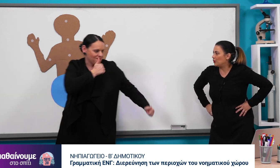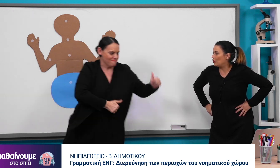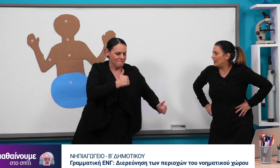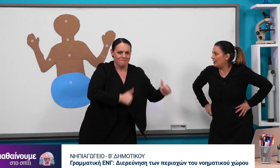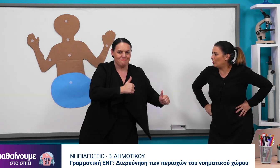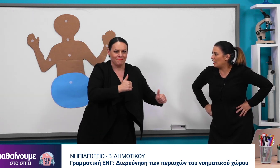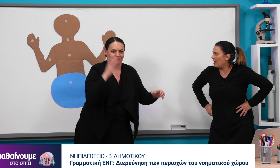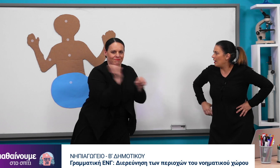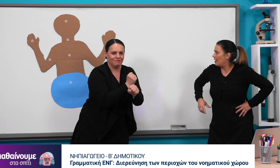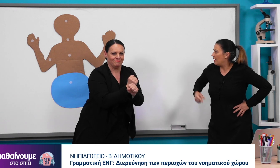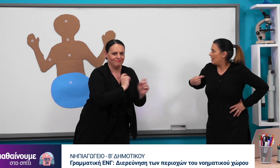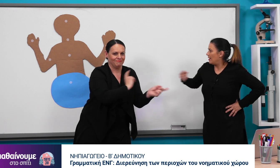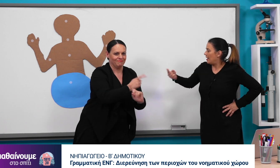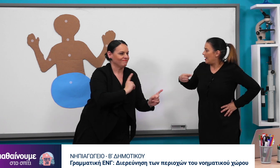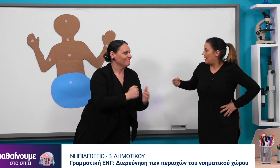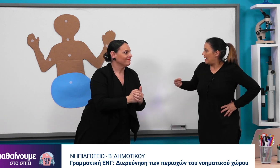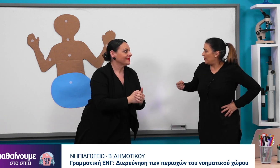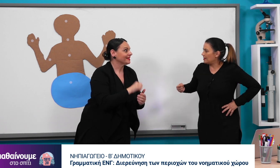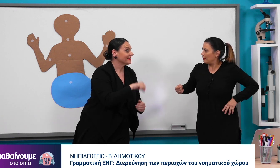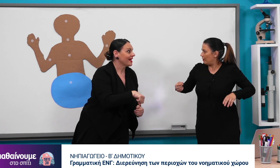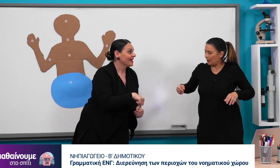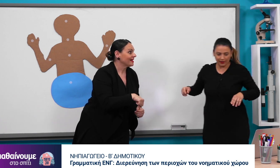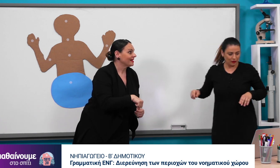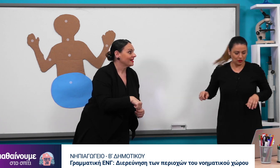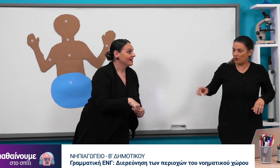πιο γρήγορα. Εμείς οι δύο θα κάνουμε διαγωνισμό.